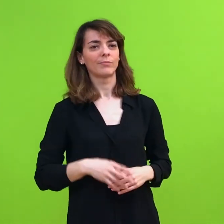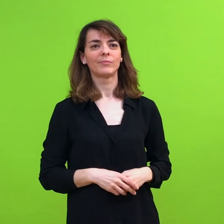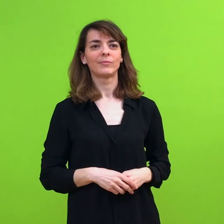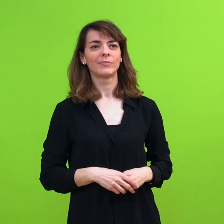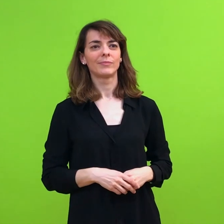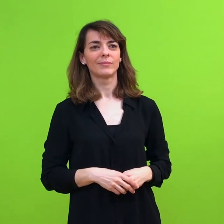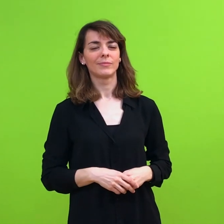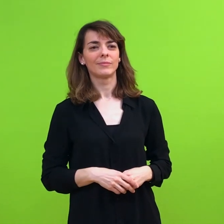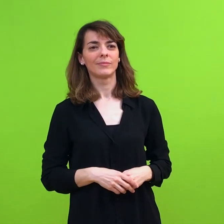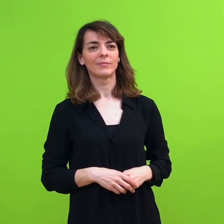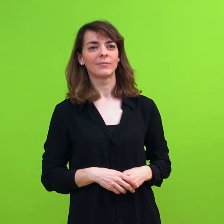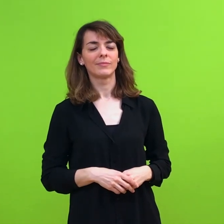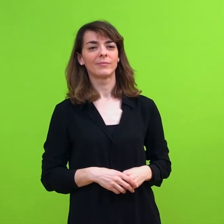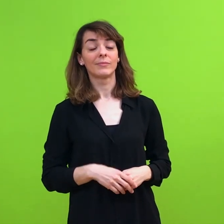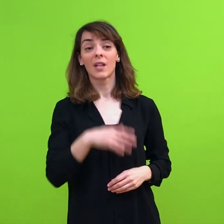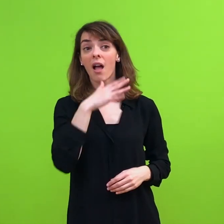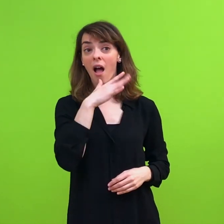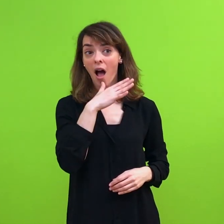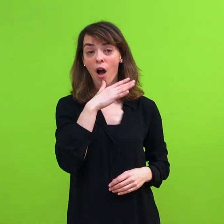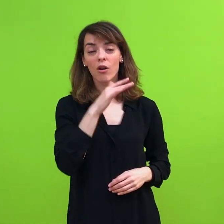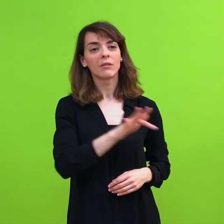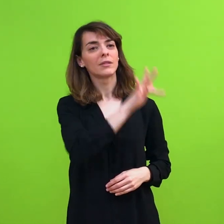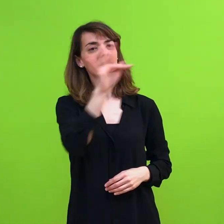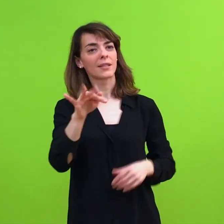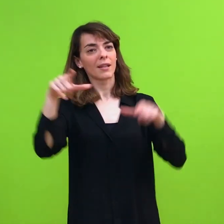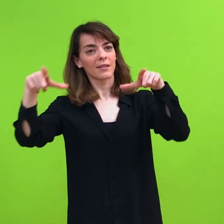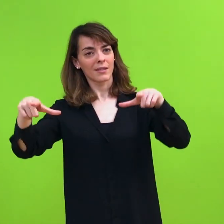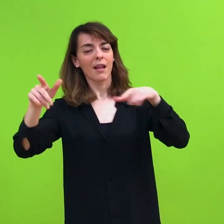A continuación, diríjase a la siguiente sala.